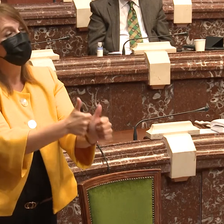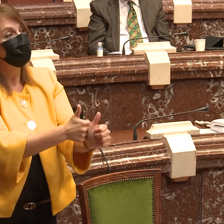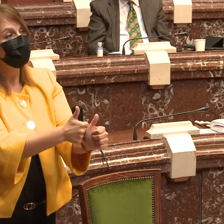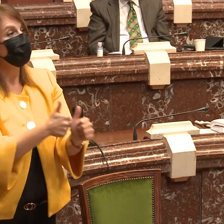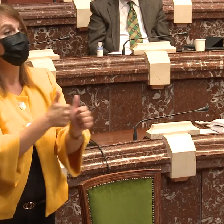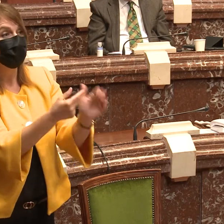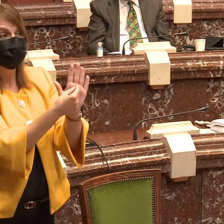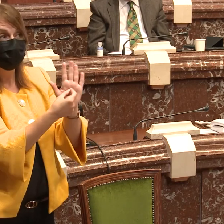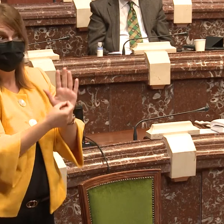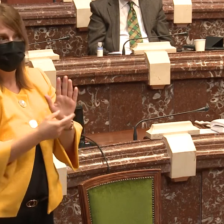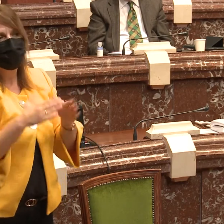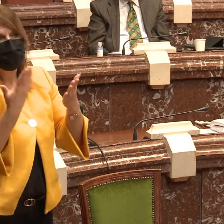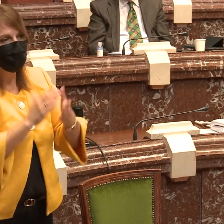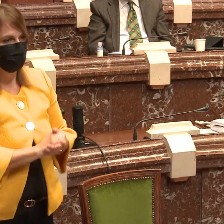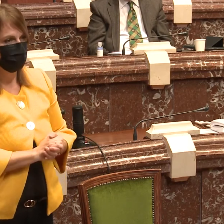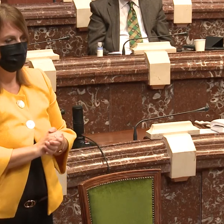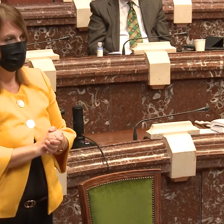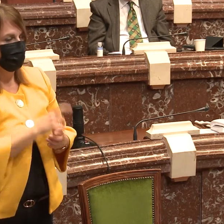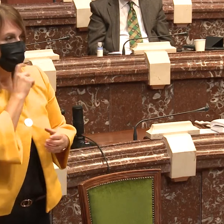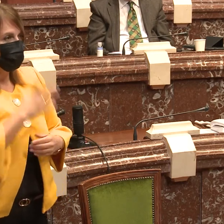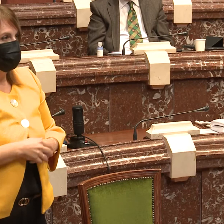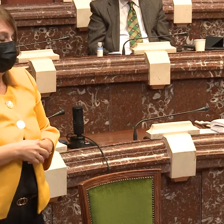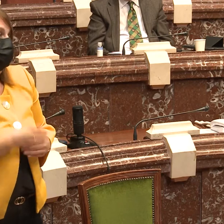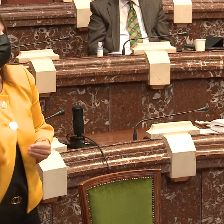saber los pasos que tiene que seguir, cómo se le hace el seguimiento,